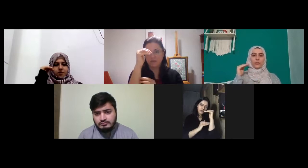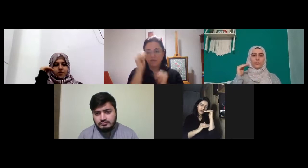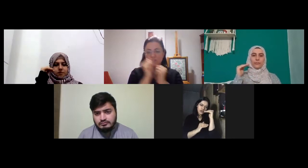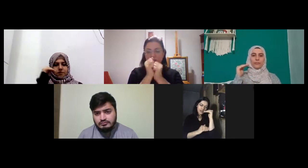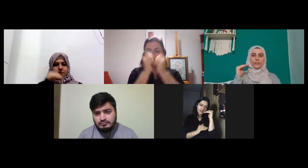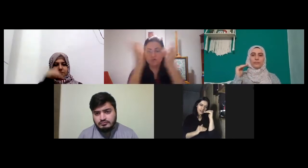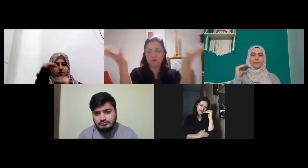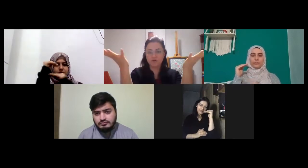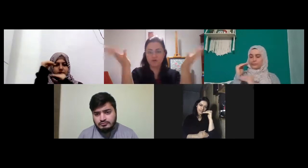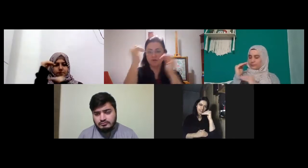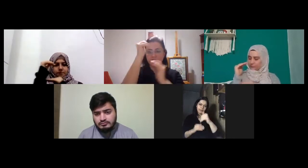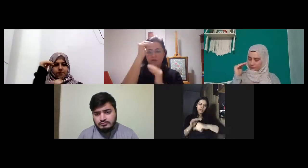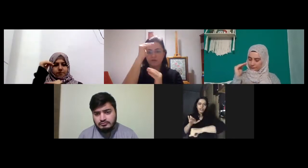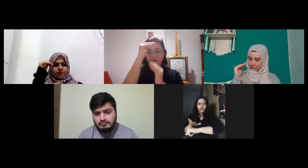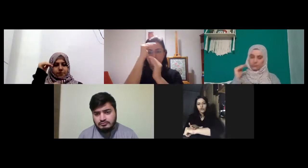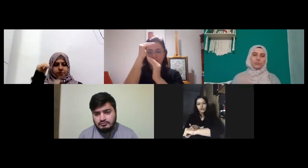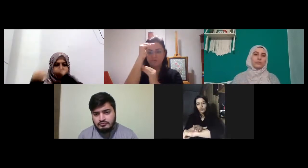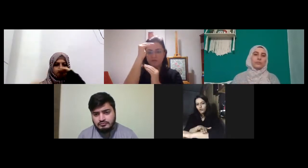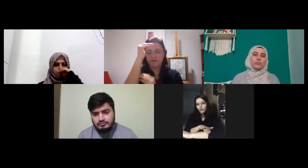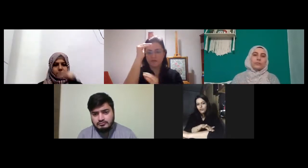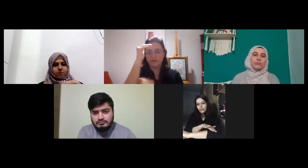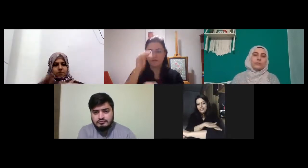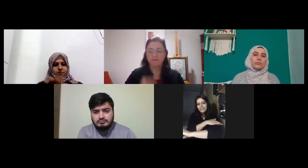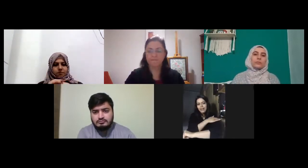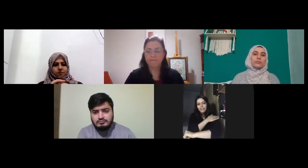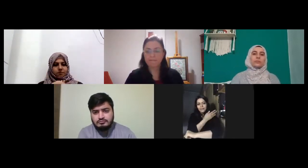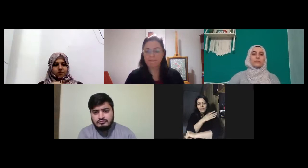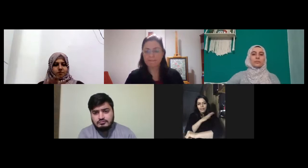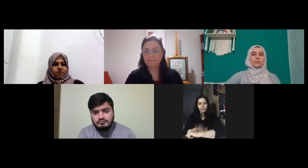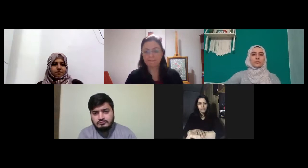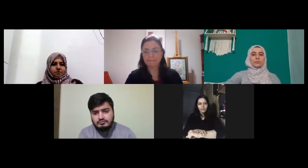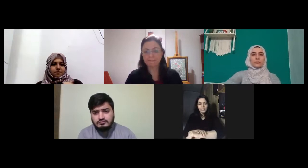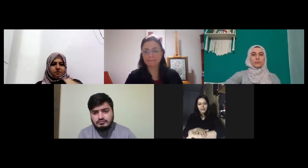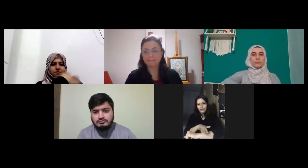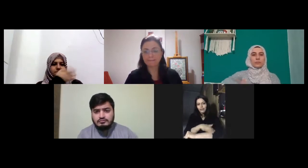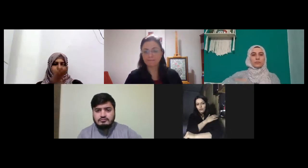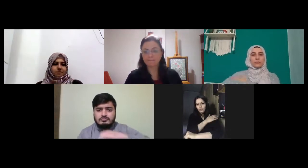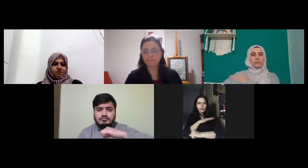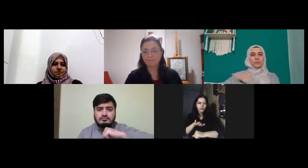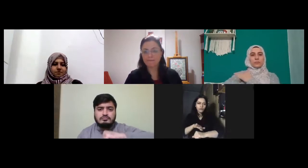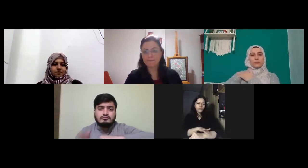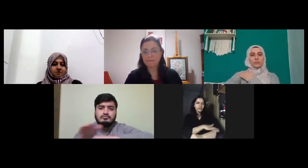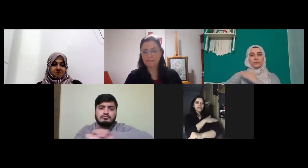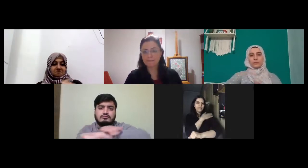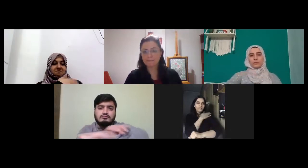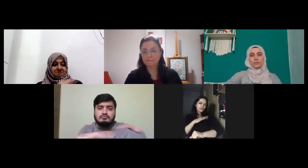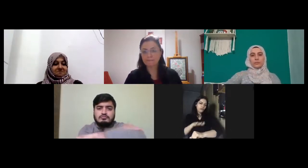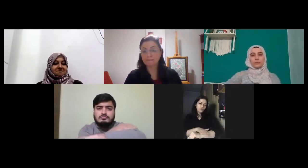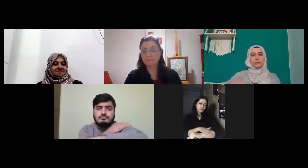şöyle hayat yaşamak şu duygu his anlamına geliyor bu bilekten omuza kadar götürüyorum his duygu